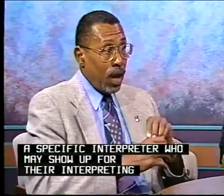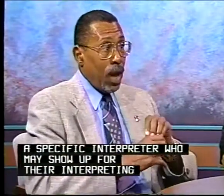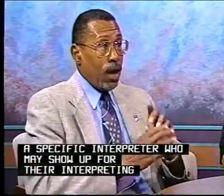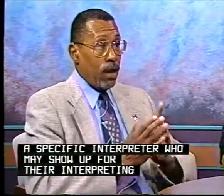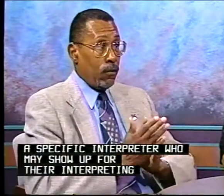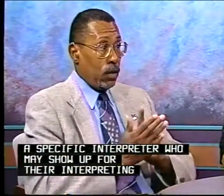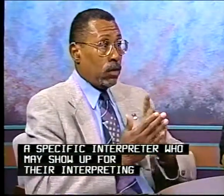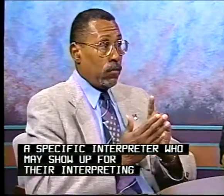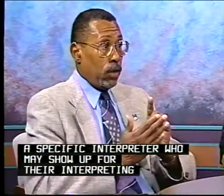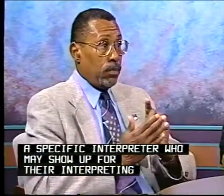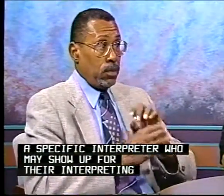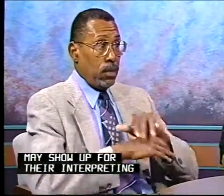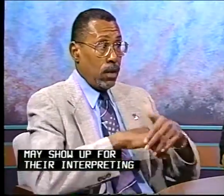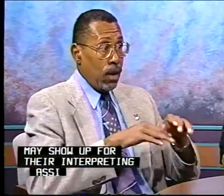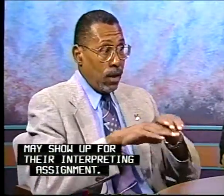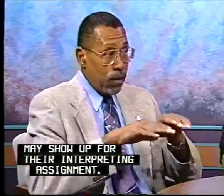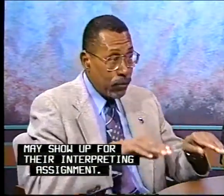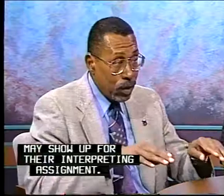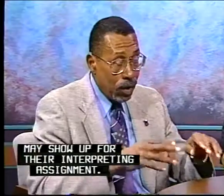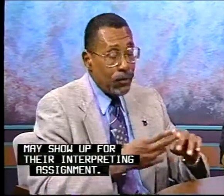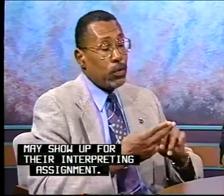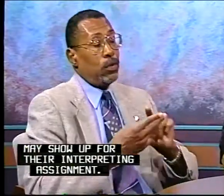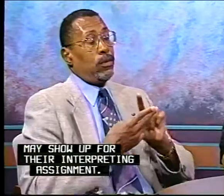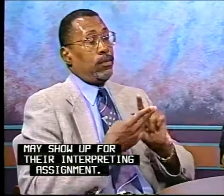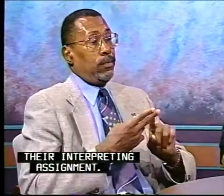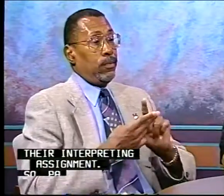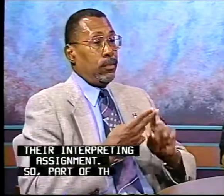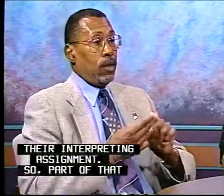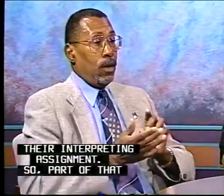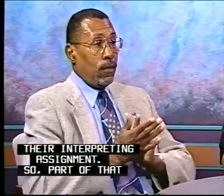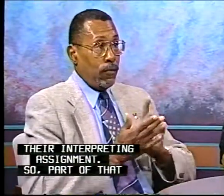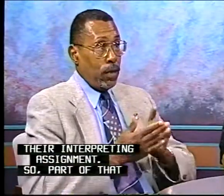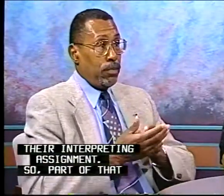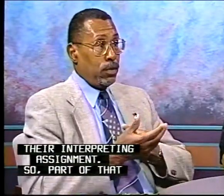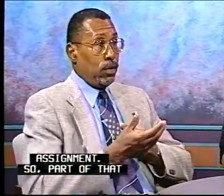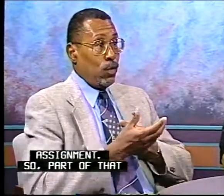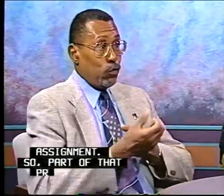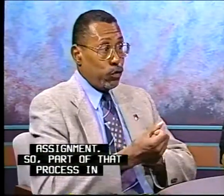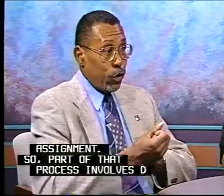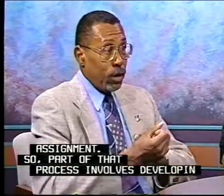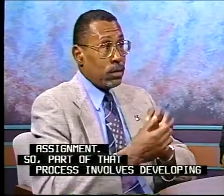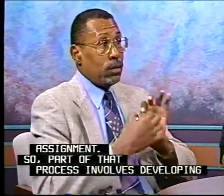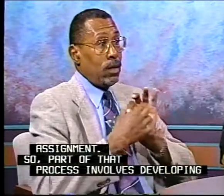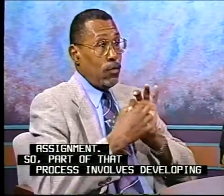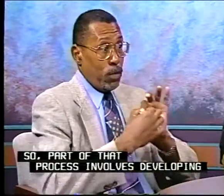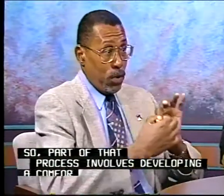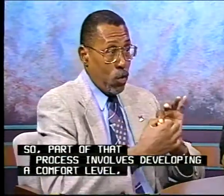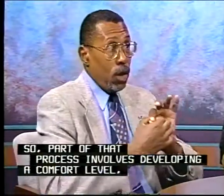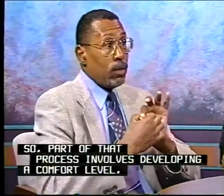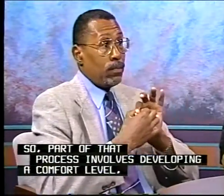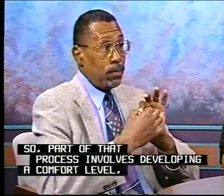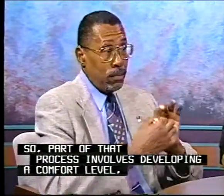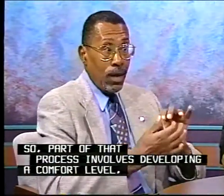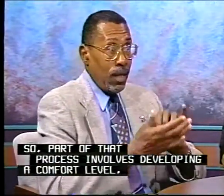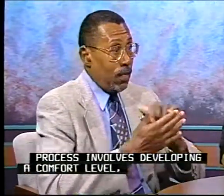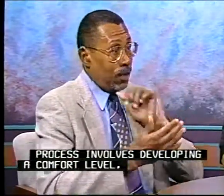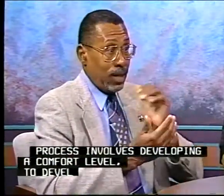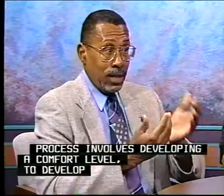So the part of that process involves developing a comfort level to develop trust and also a rapport with a